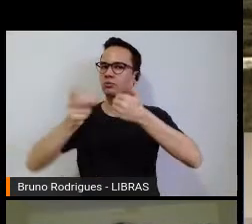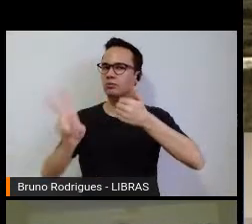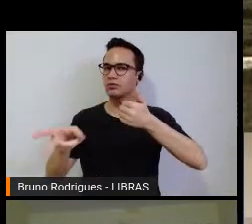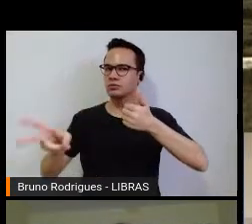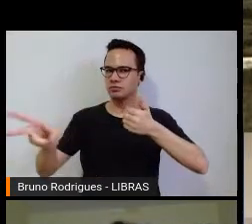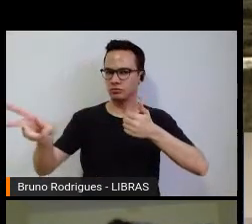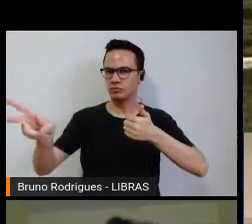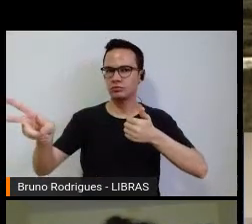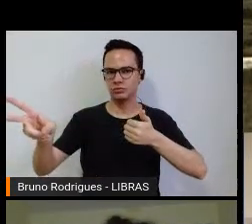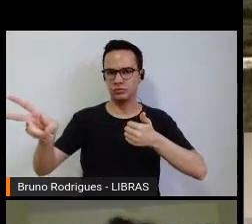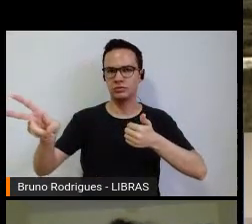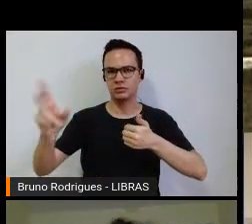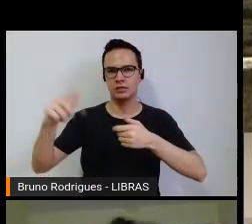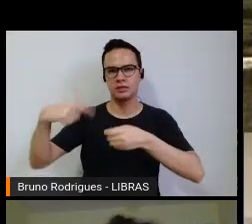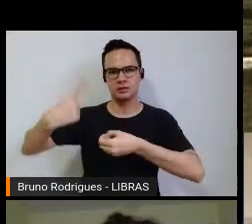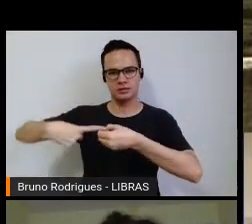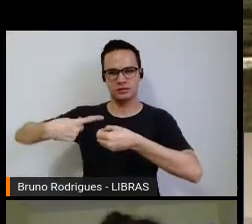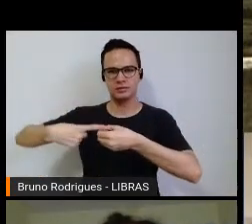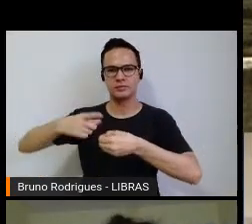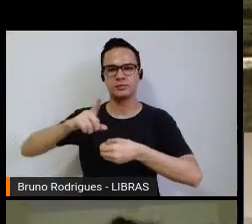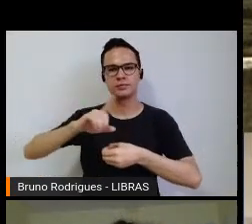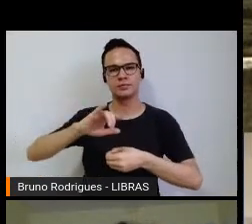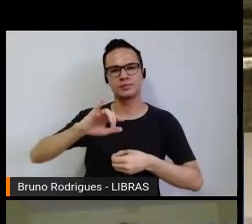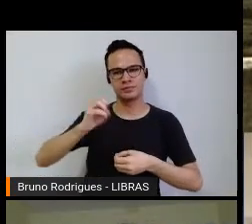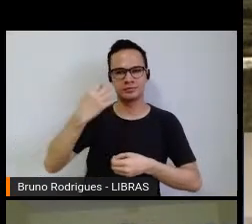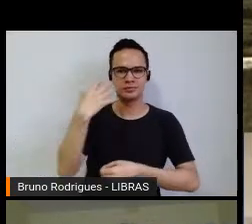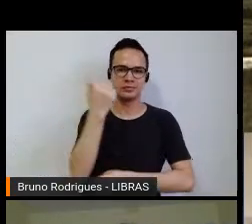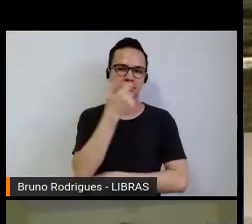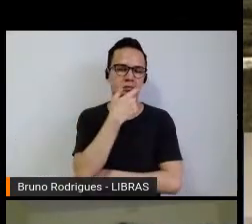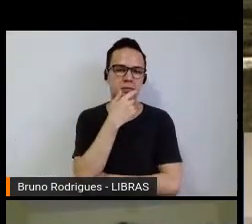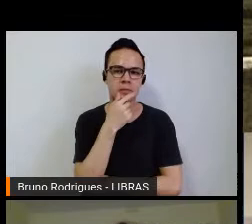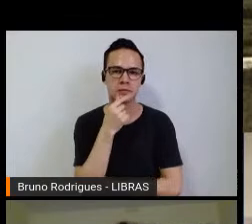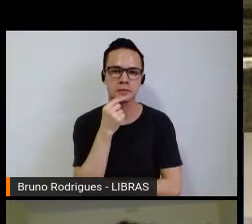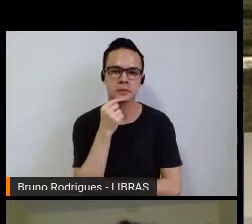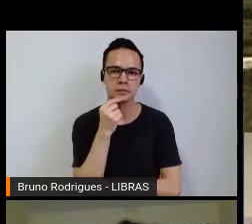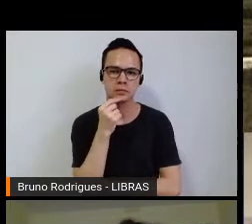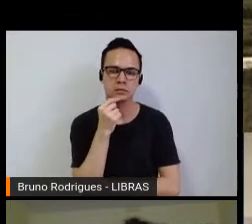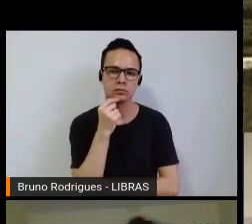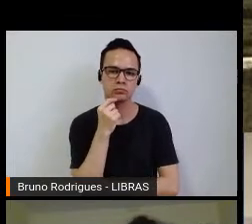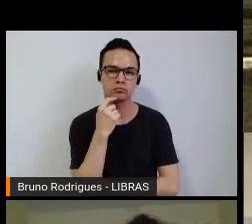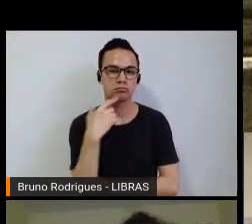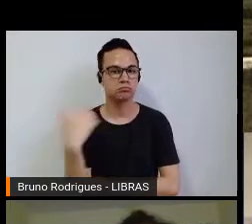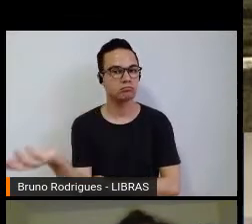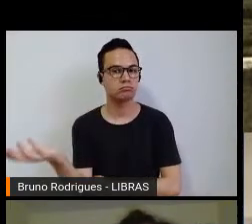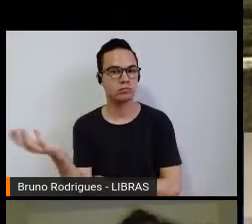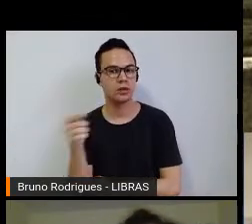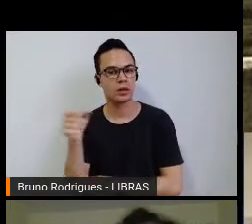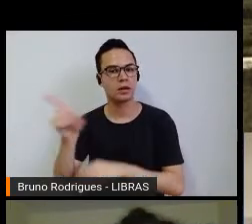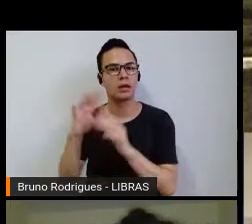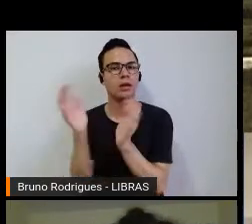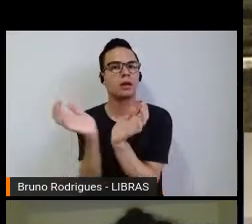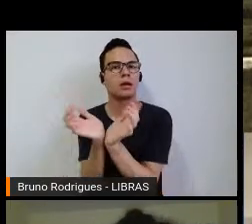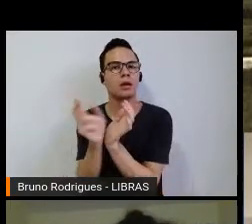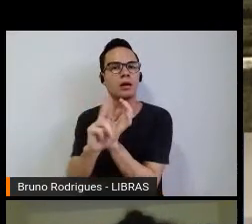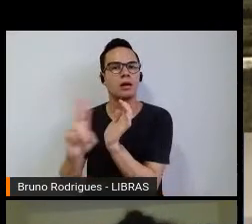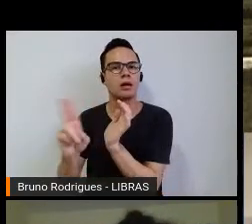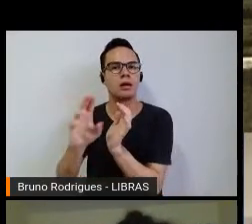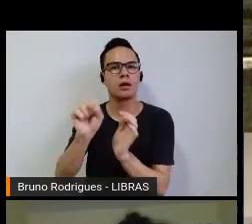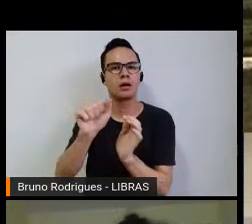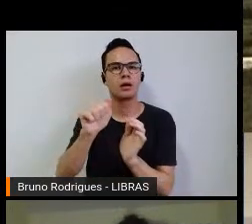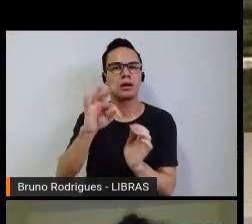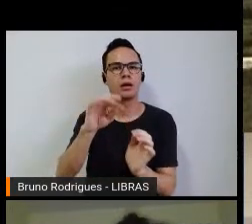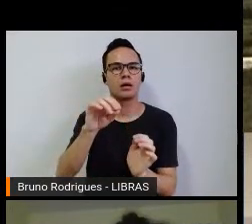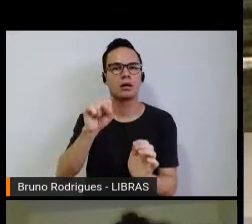nessa cidade, nessa região e esse time chamava Santos de Caculé.